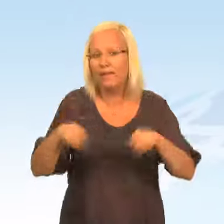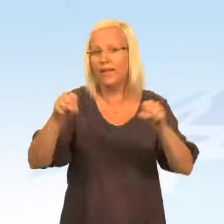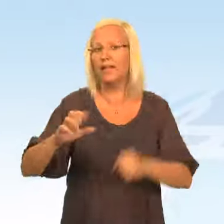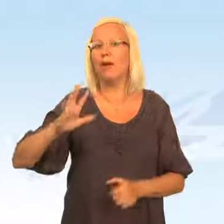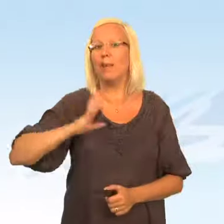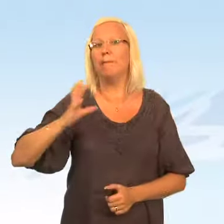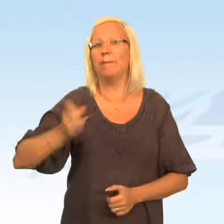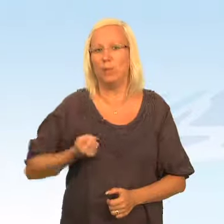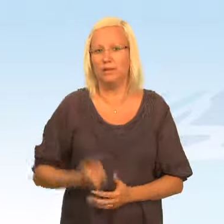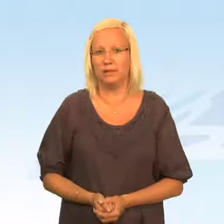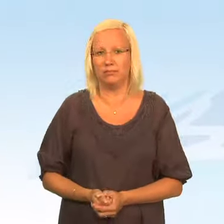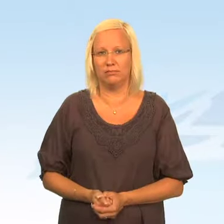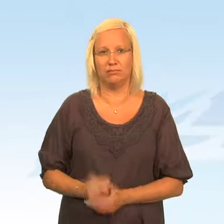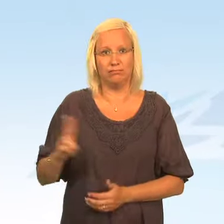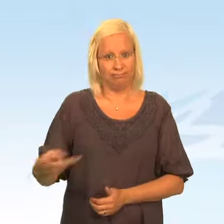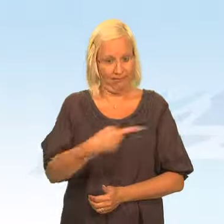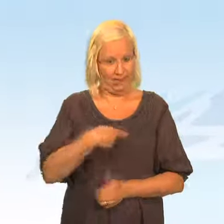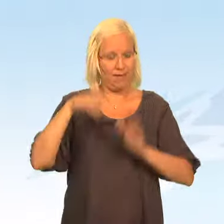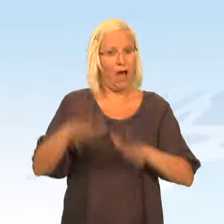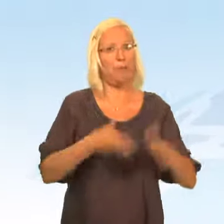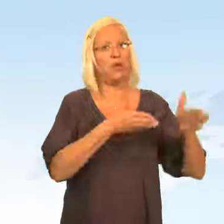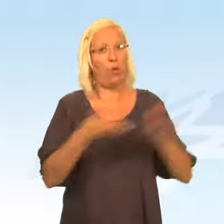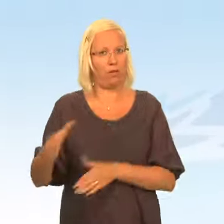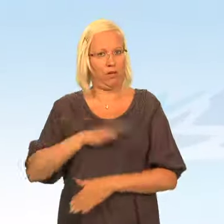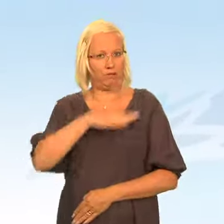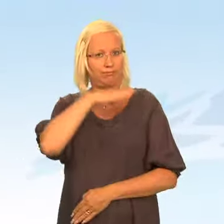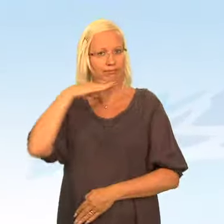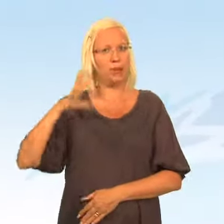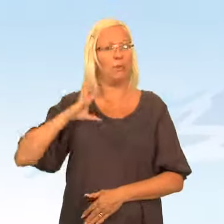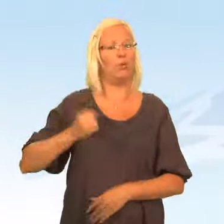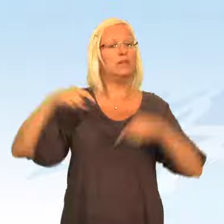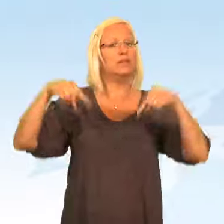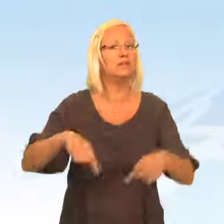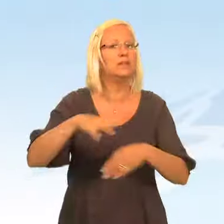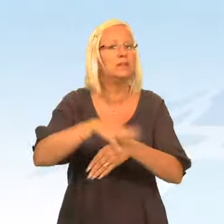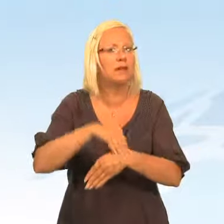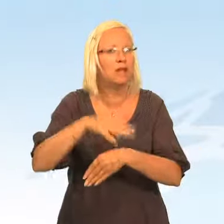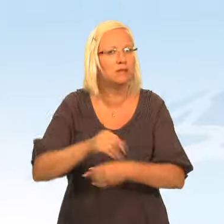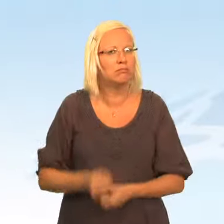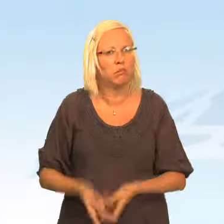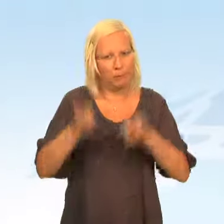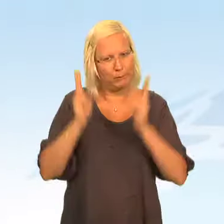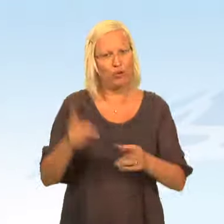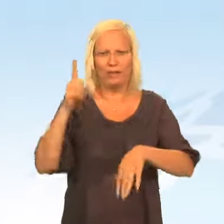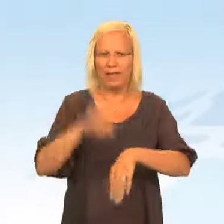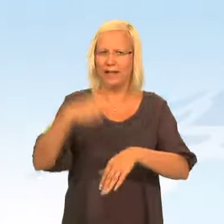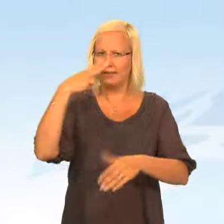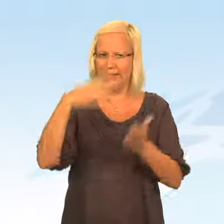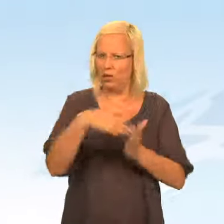Effektivare polis. Nu när vi har ordnat så att det finns gott om poliser i Sverige, då är det dags att se